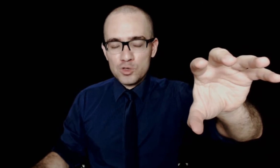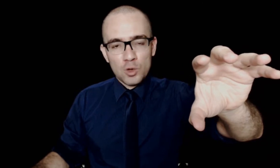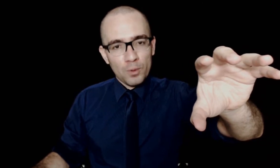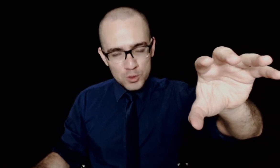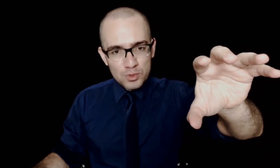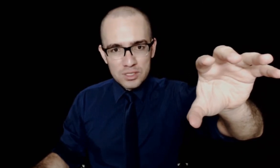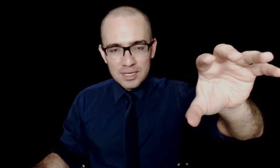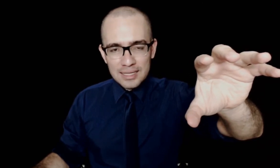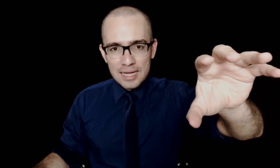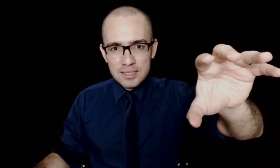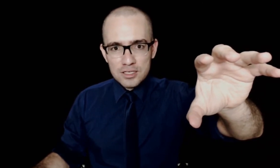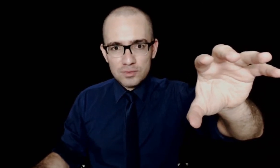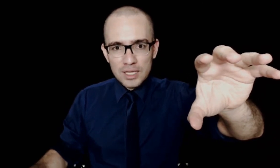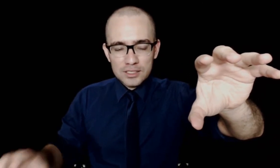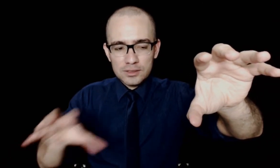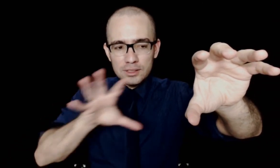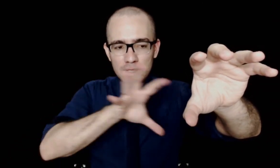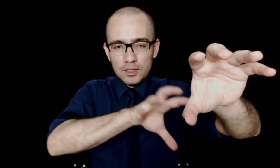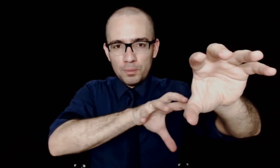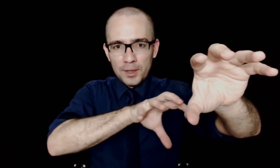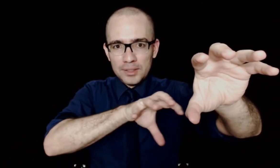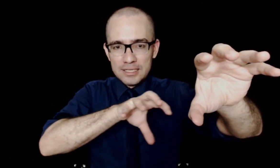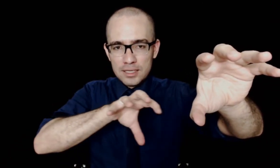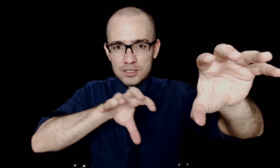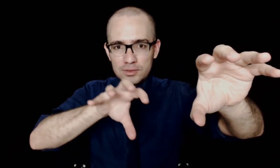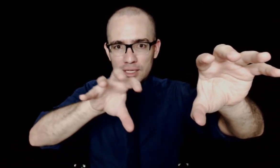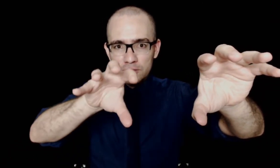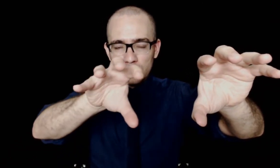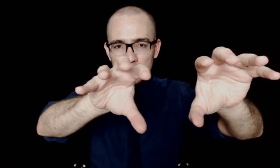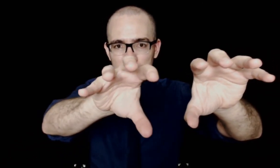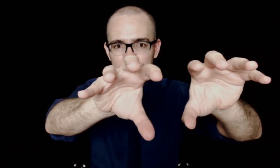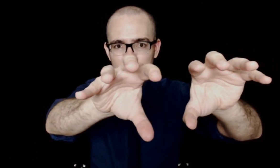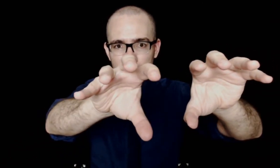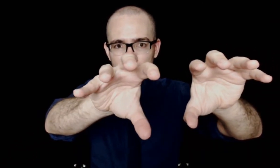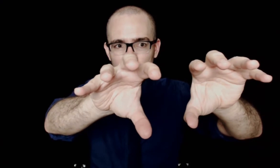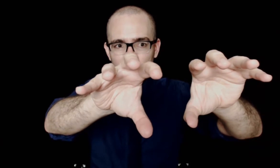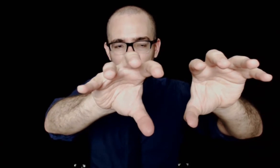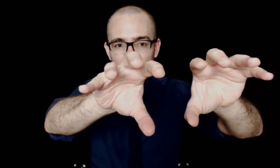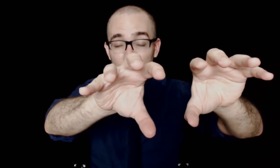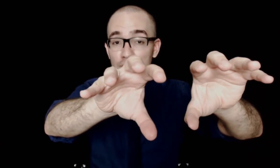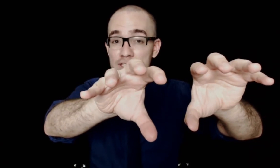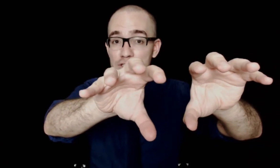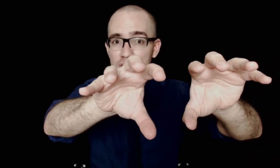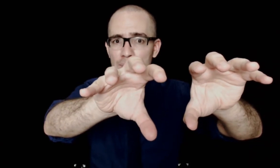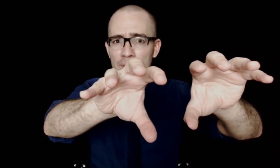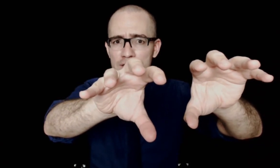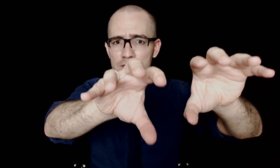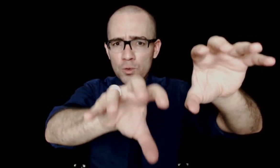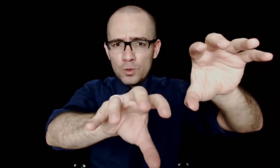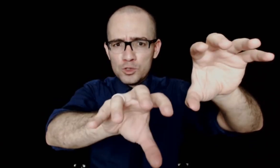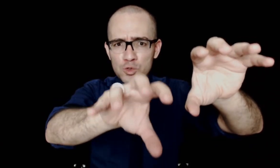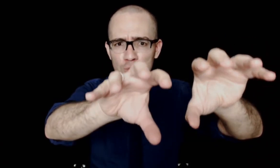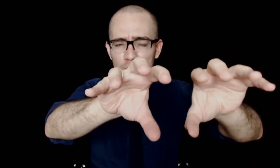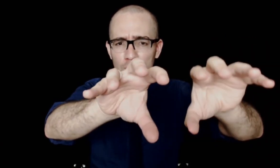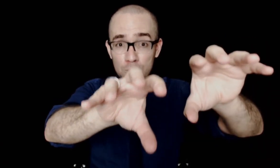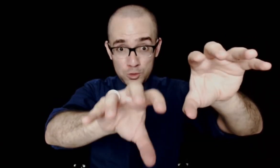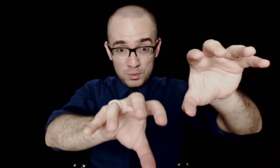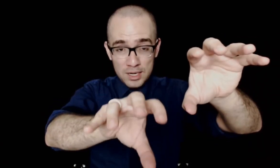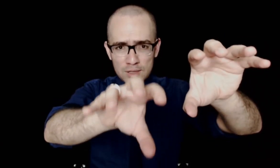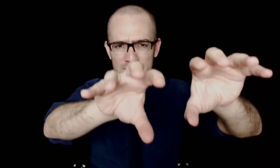professor, eu posso proceder à análise da atividade. Eu pego a análise da atividade e coloco aqui. Eu tenho essa discrepância, custo, custo humano,